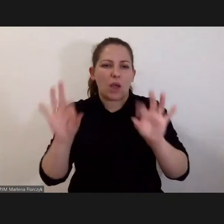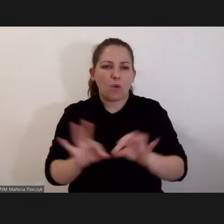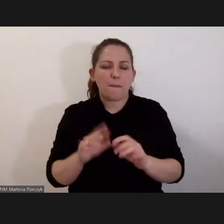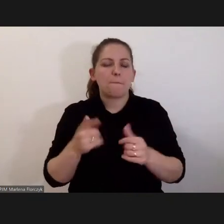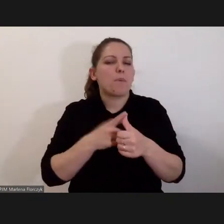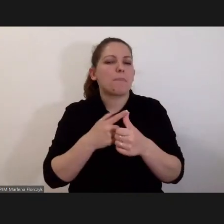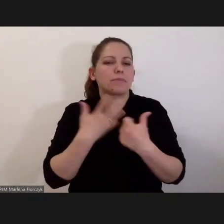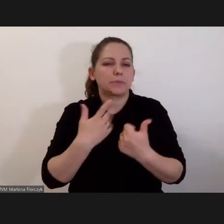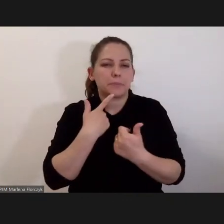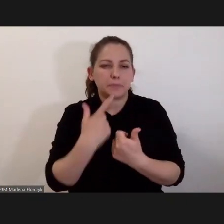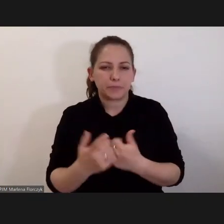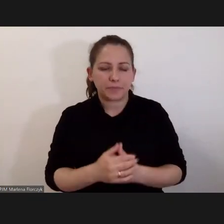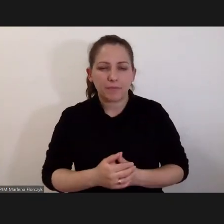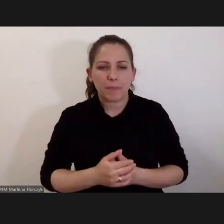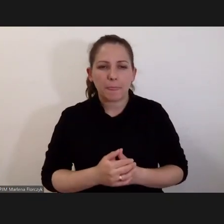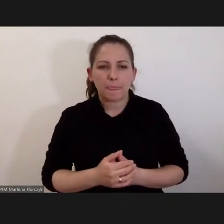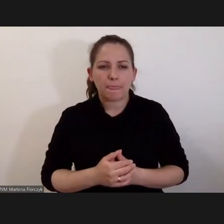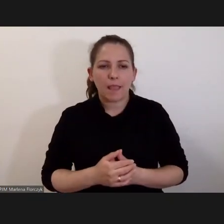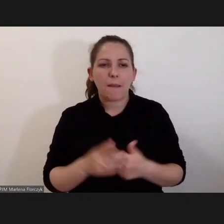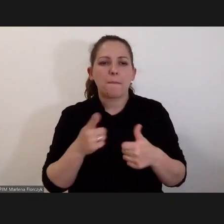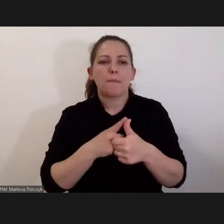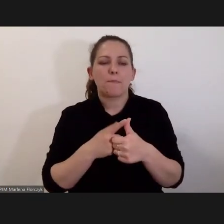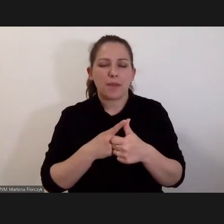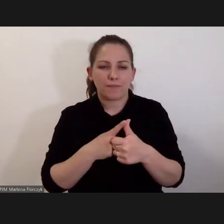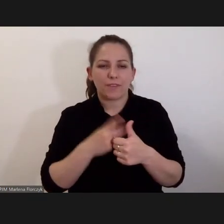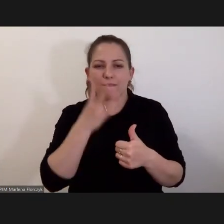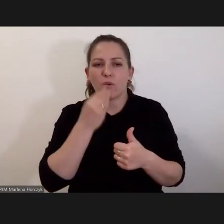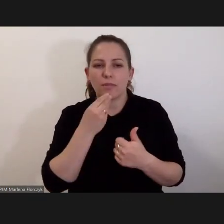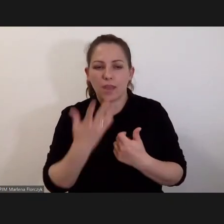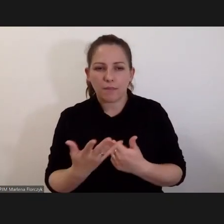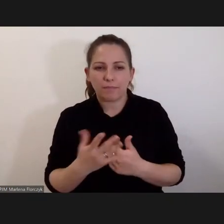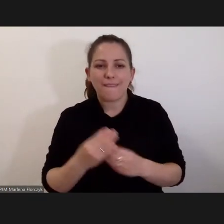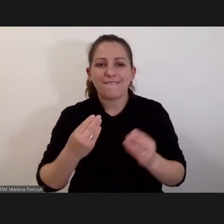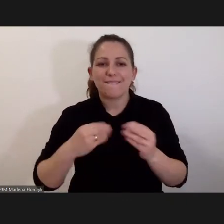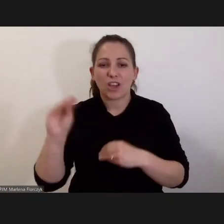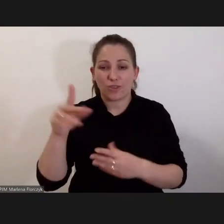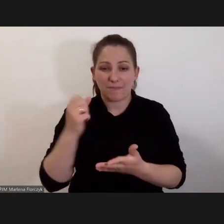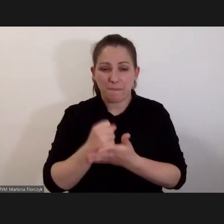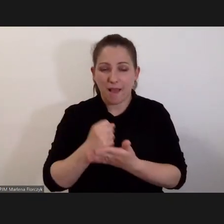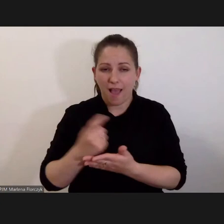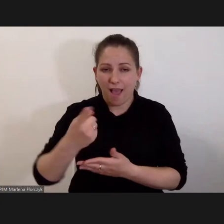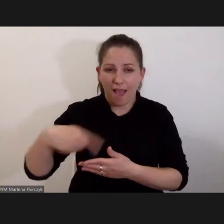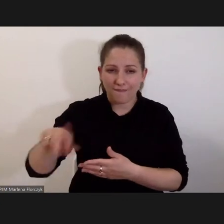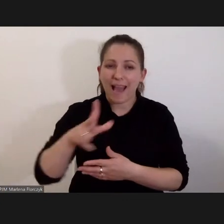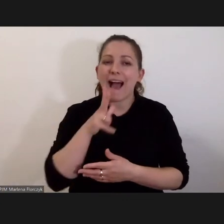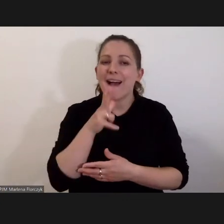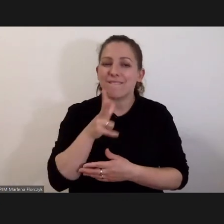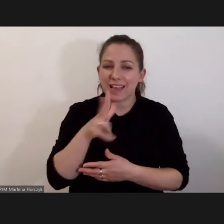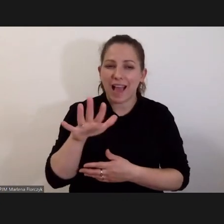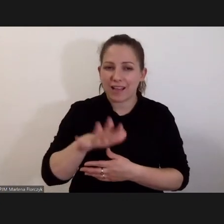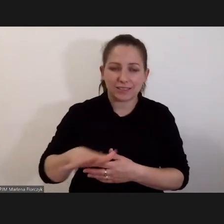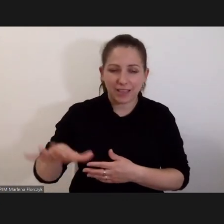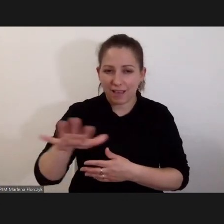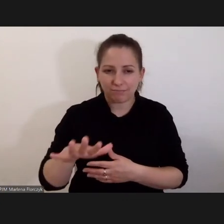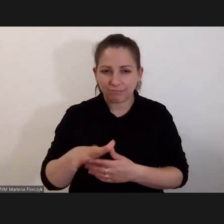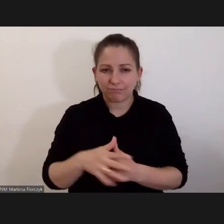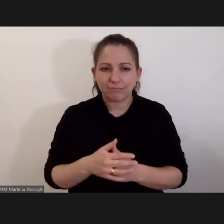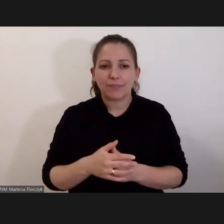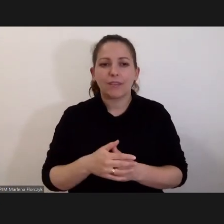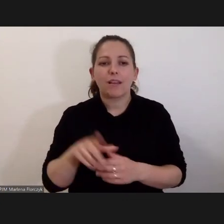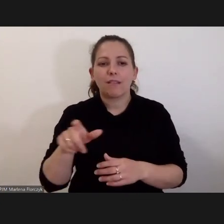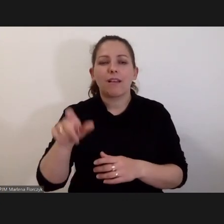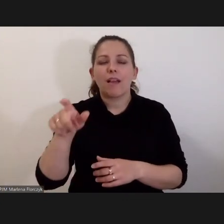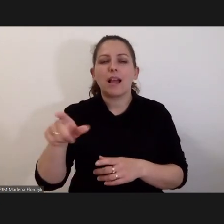po pierwsze, że jest tak po pierwsze dlatego, że większość z tych spraw afrykańskich, które są przedmiotem